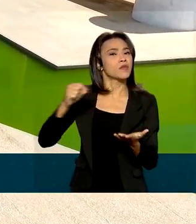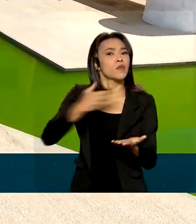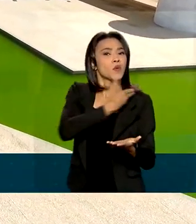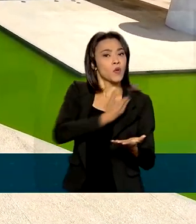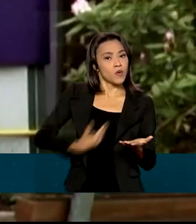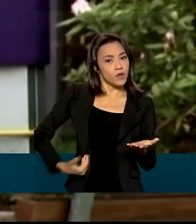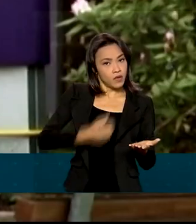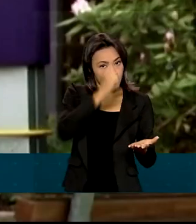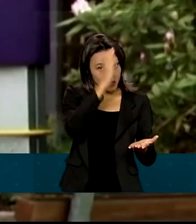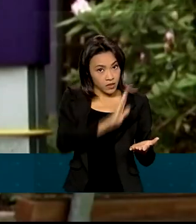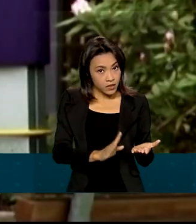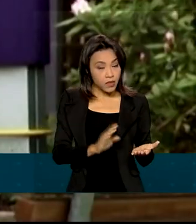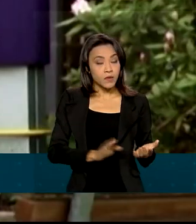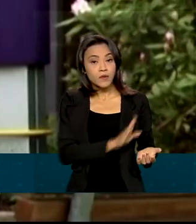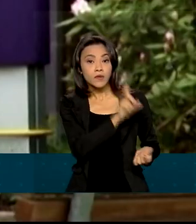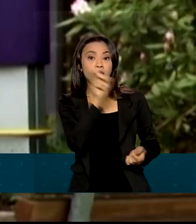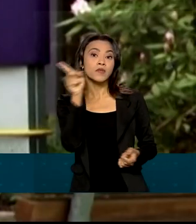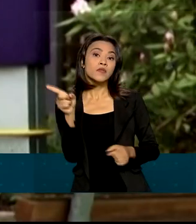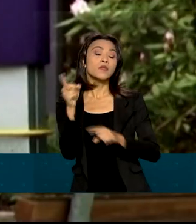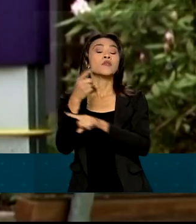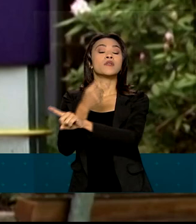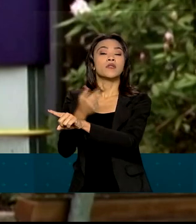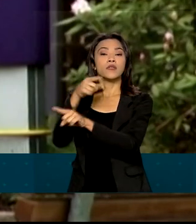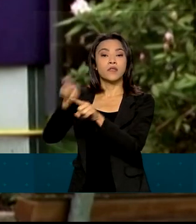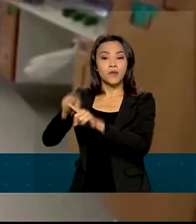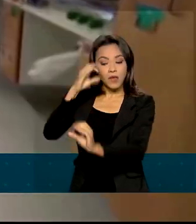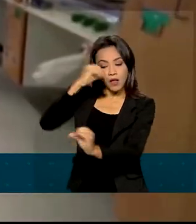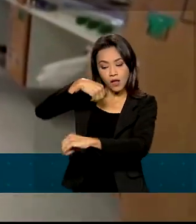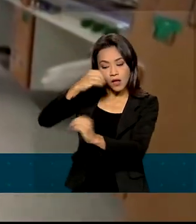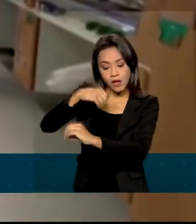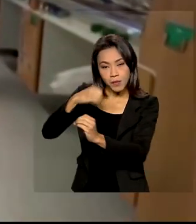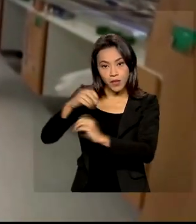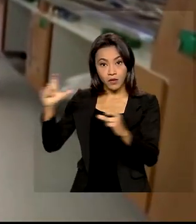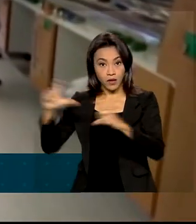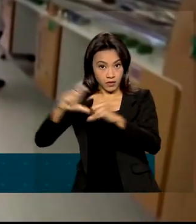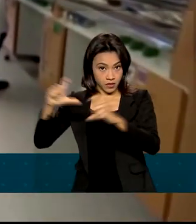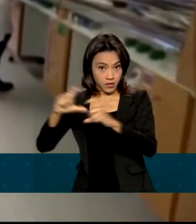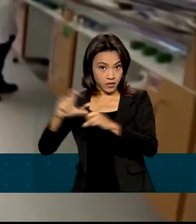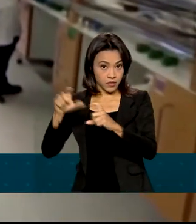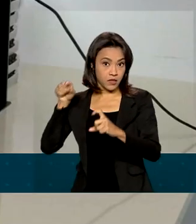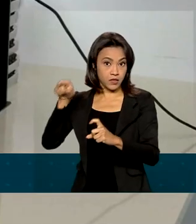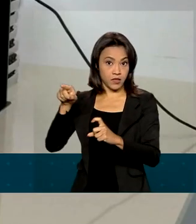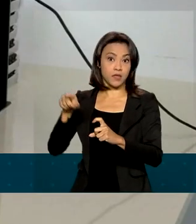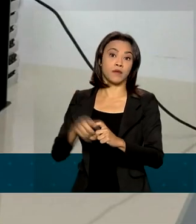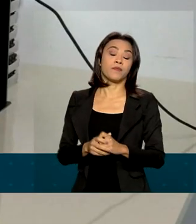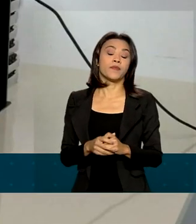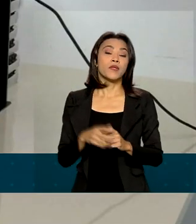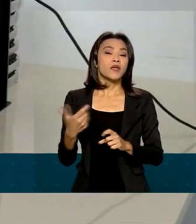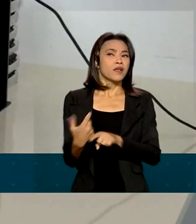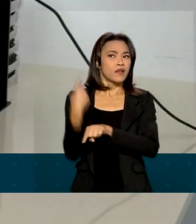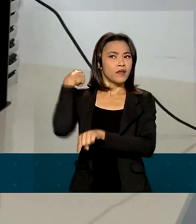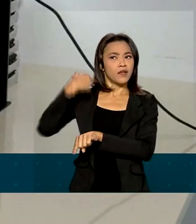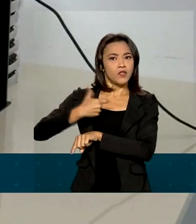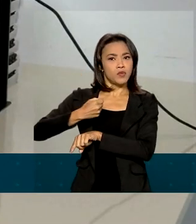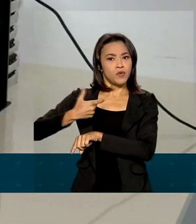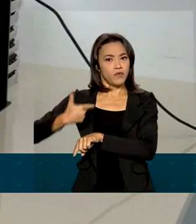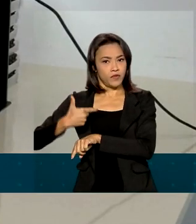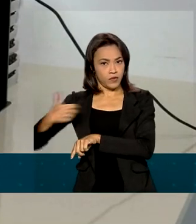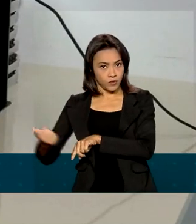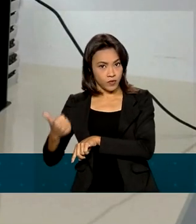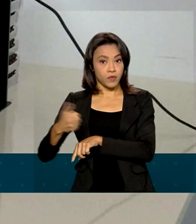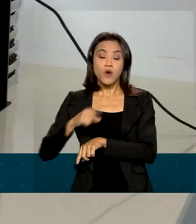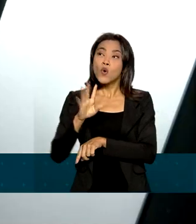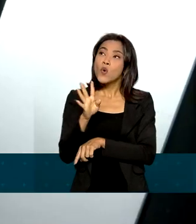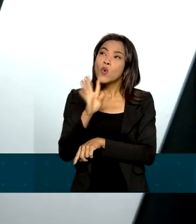governo brasileiro e o laboratório britânico AstraZeneca em junho de 2021. A partir do conhecimento